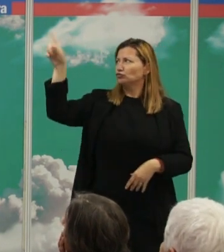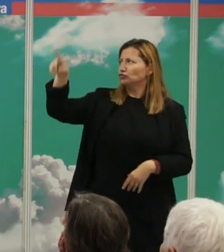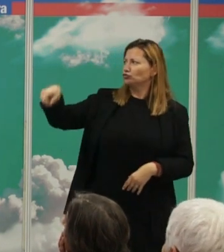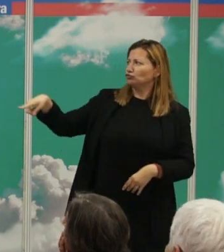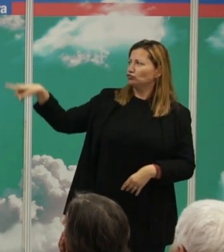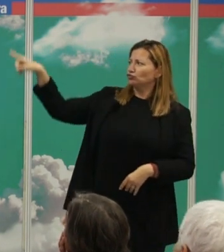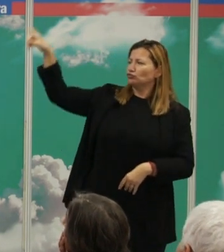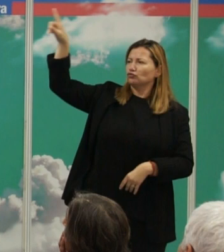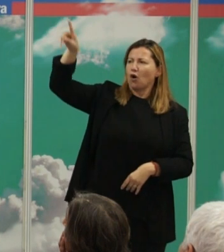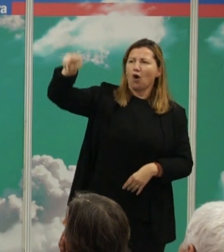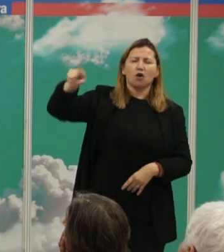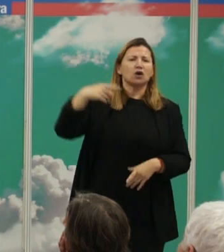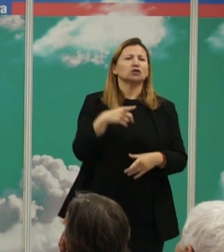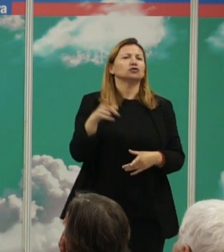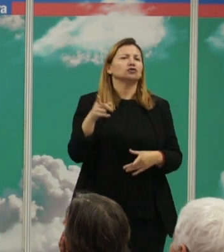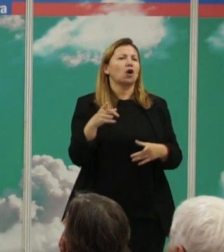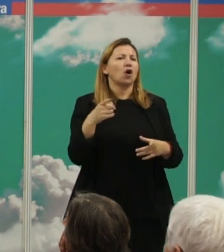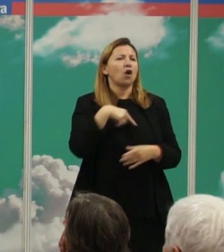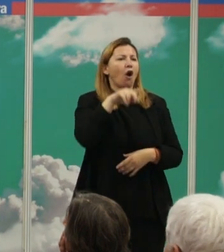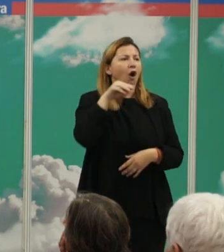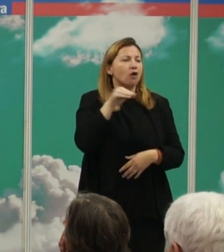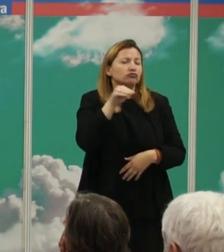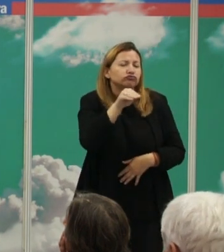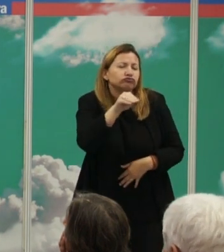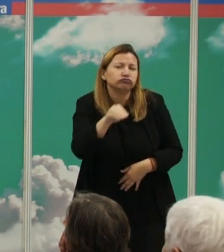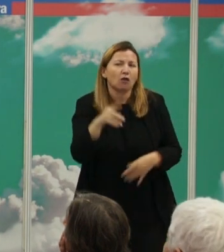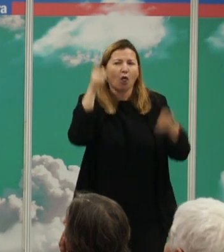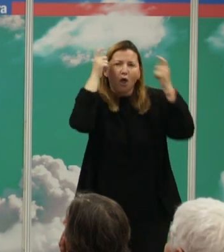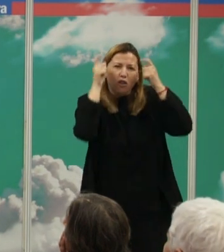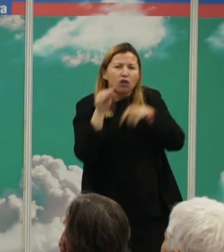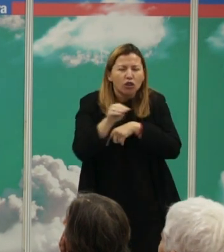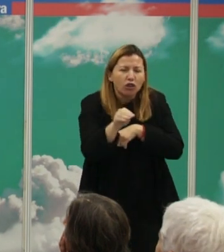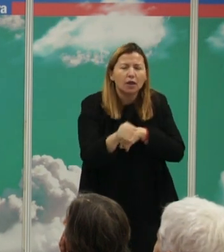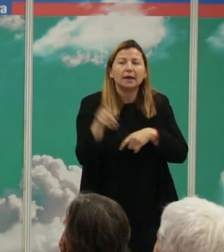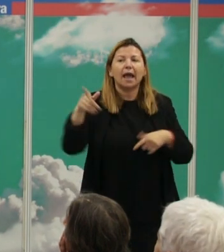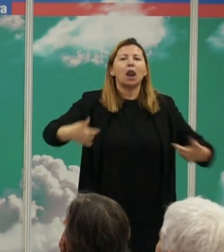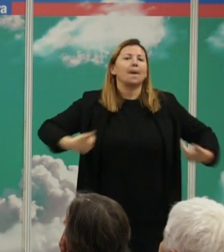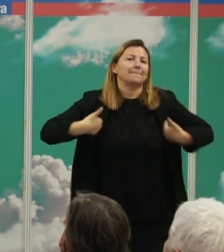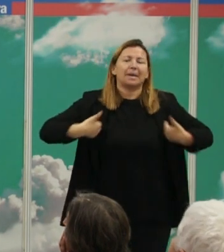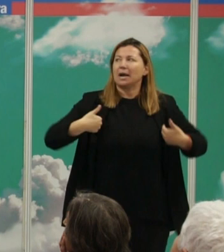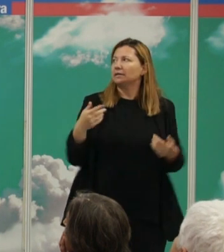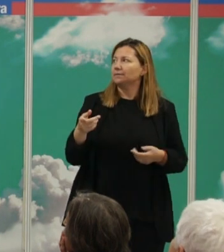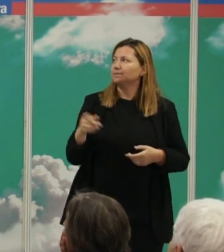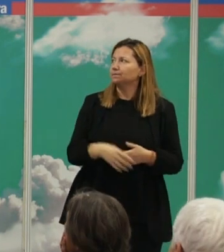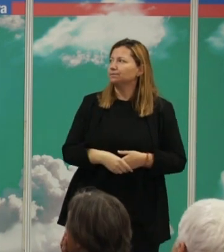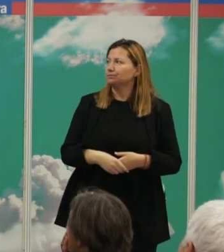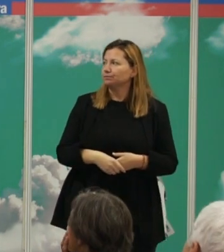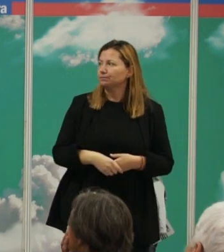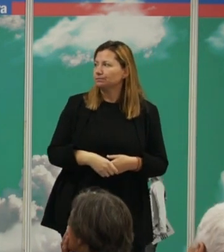representando es un grupo de organismos aquí los roedores ¿vale? y aquí los primates y